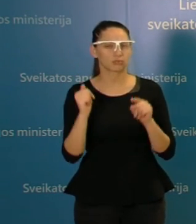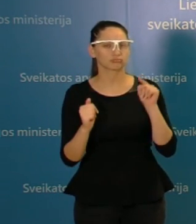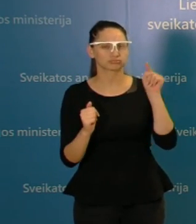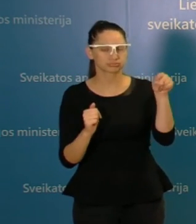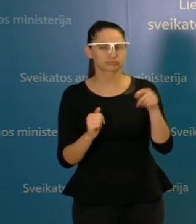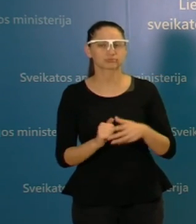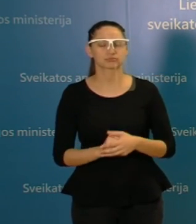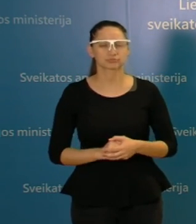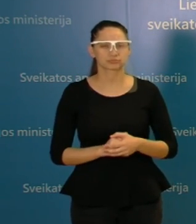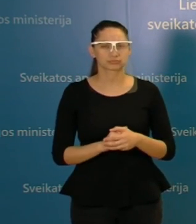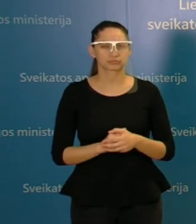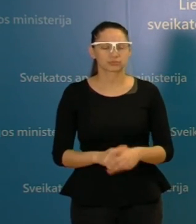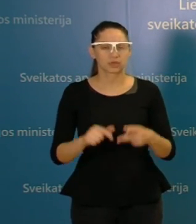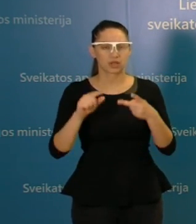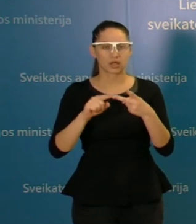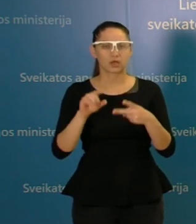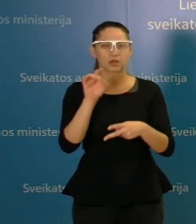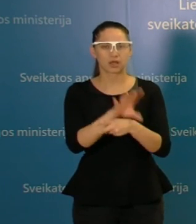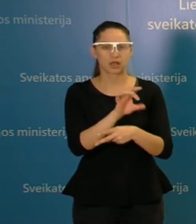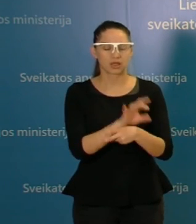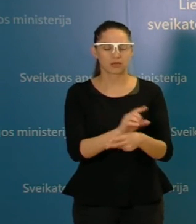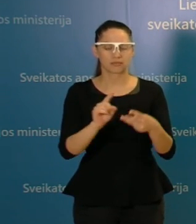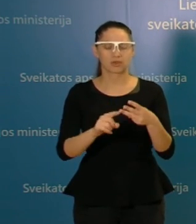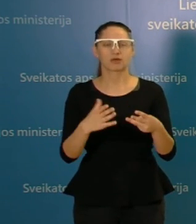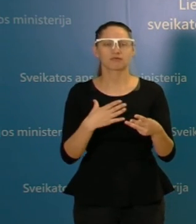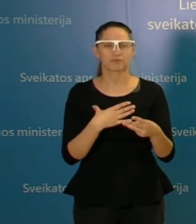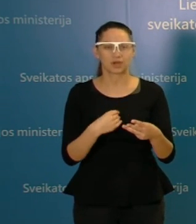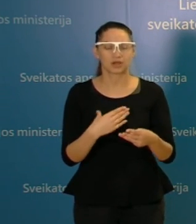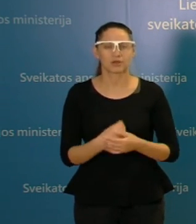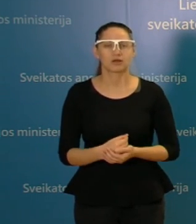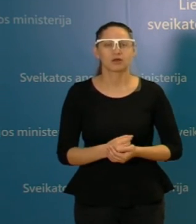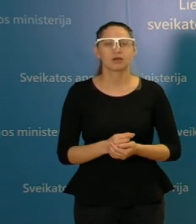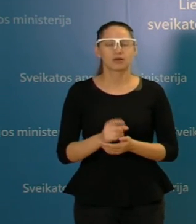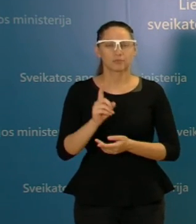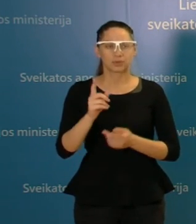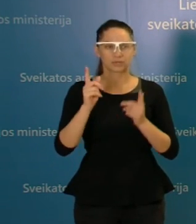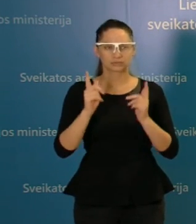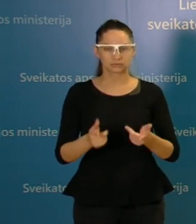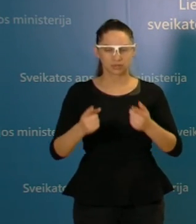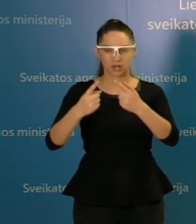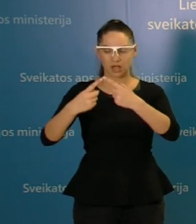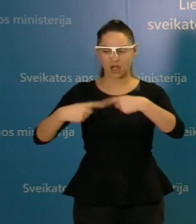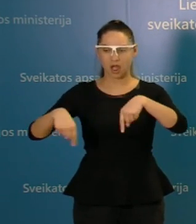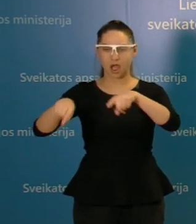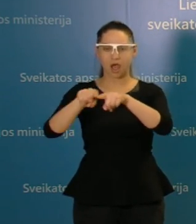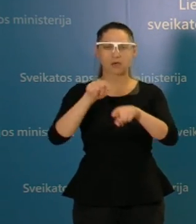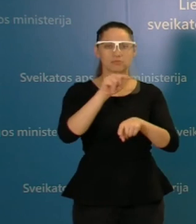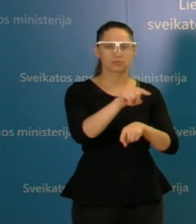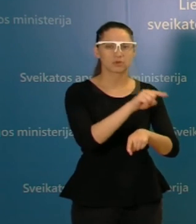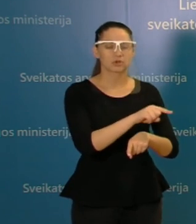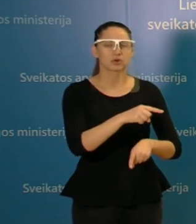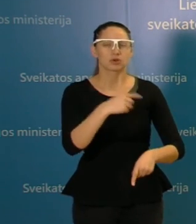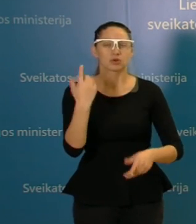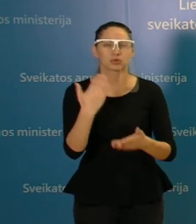Naujų atvejų antroje vietoje Klaipėda, Vilnius. Tačiau nebėra nei vienos apskritės, kurie būtų registruoti pavienį atvejai.